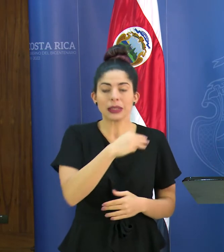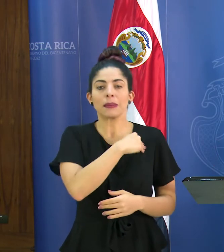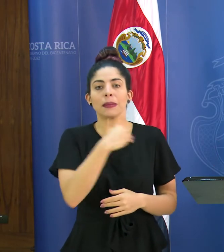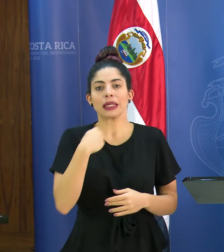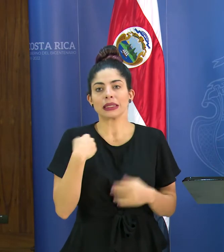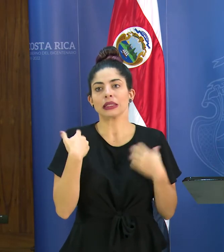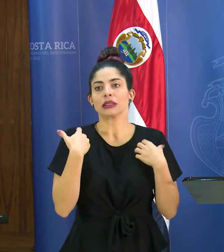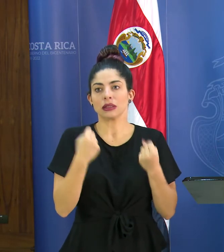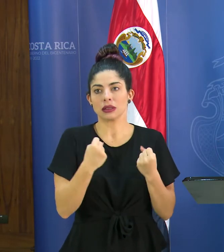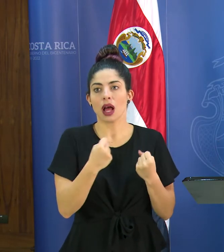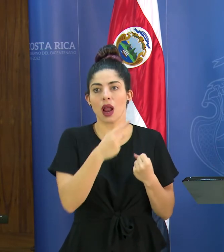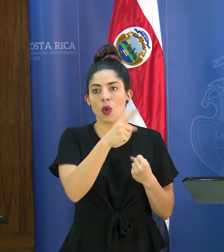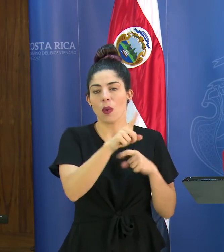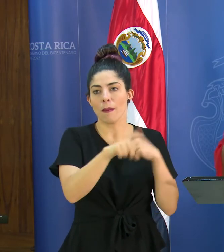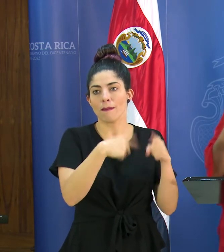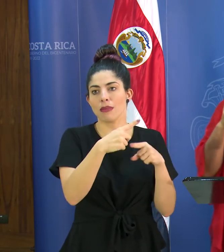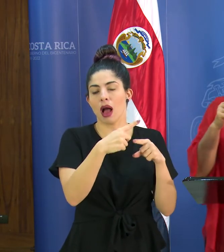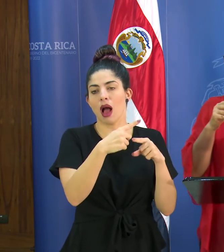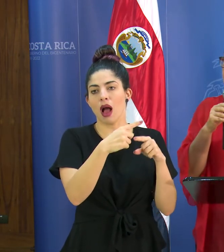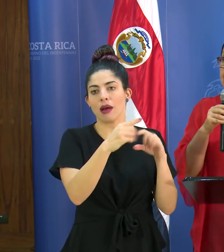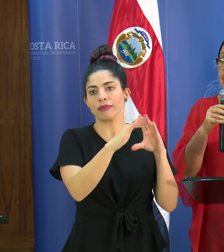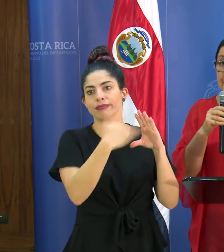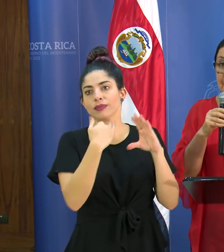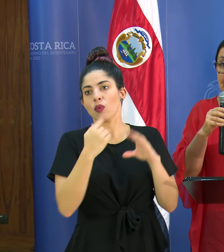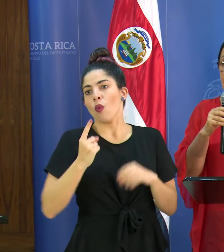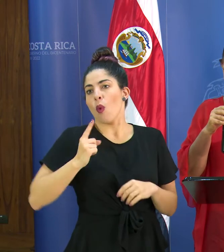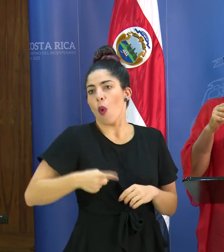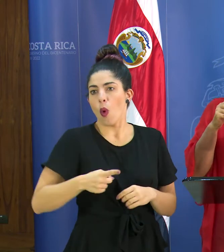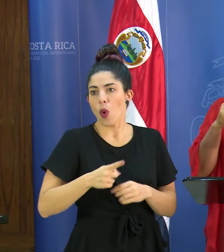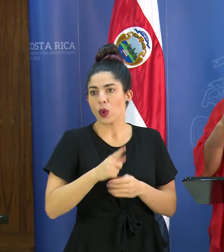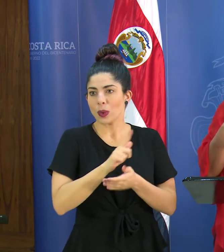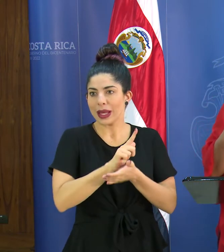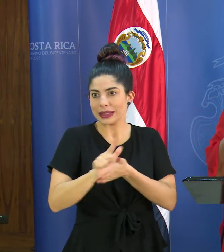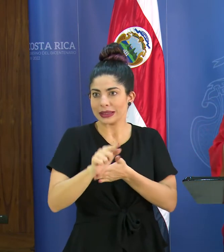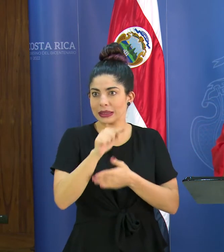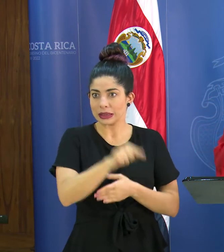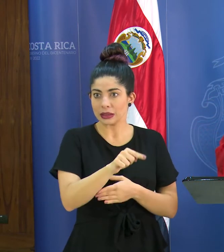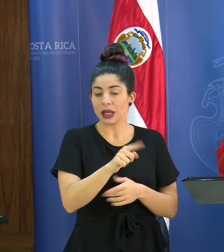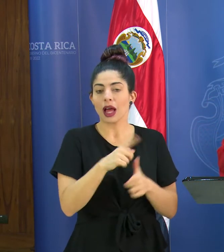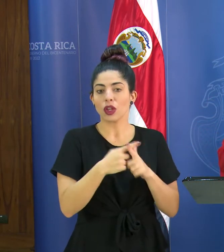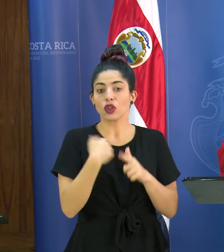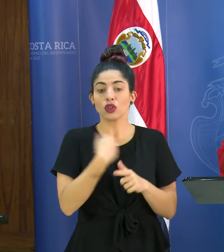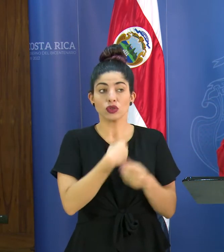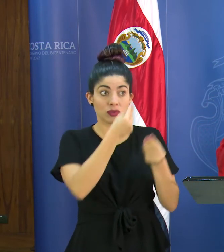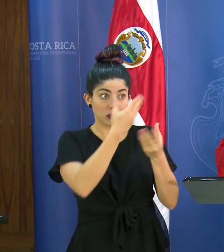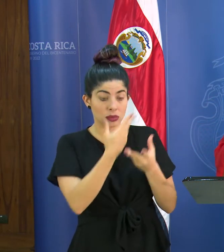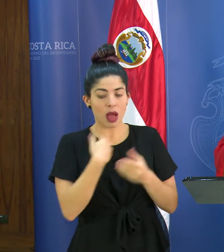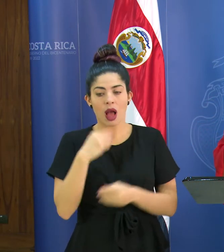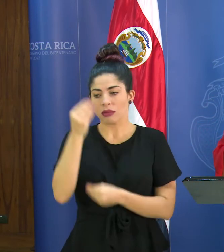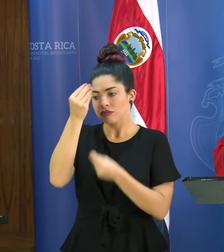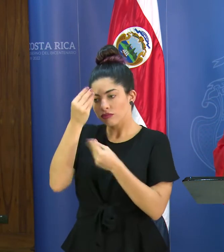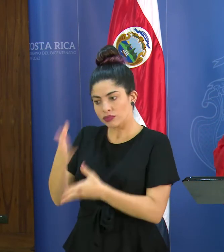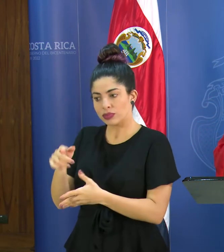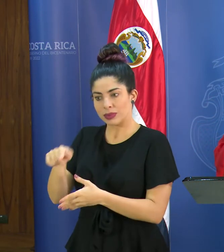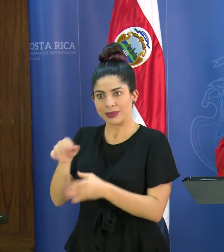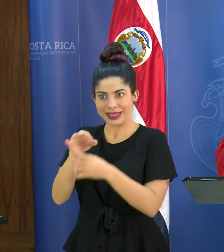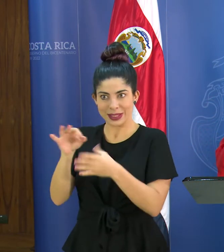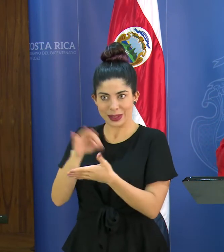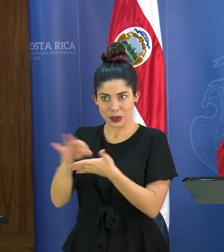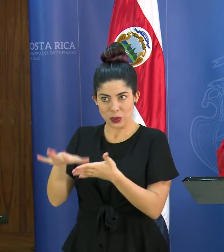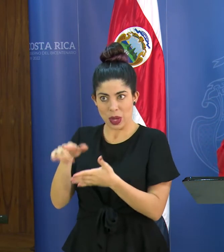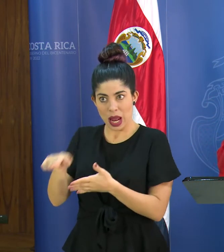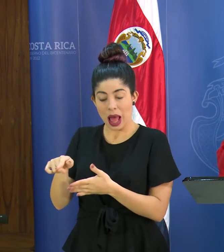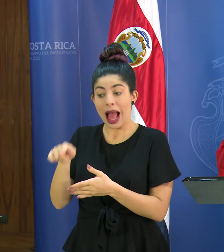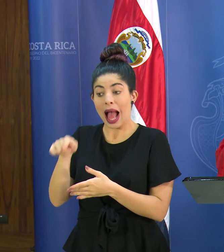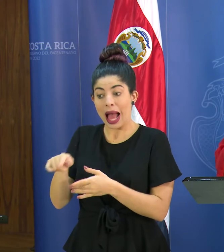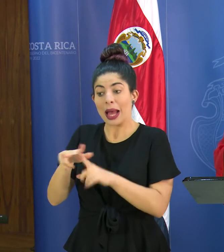emitirá una orden sanitaria la comunicaremos al centro educativo directamente y a